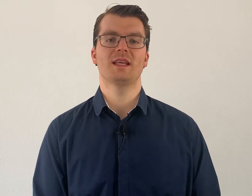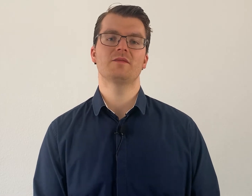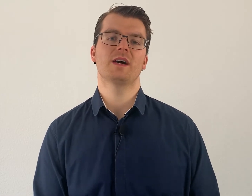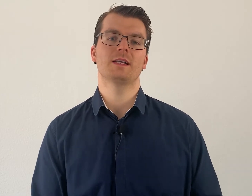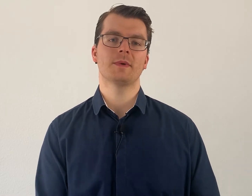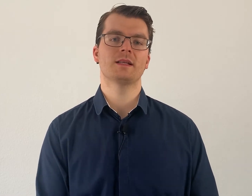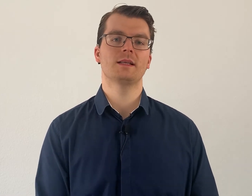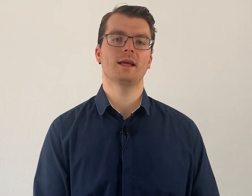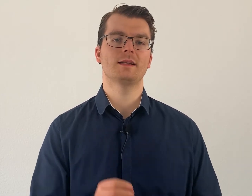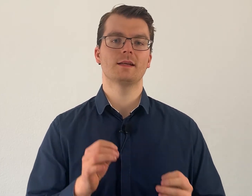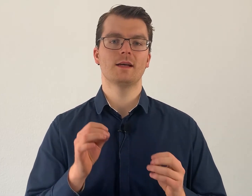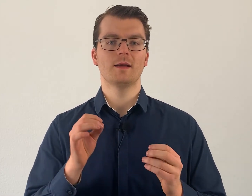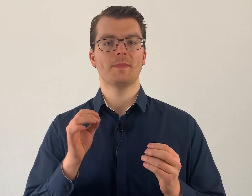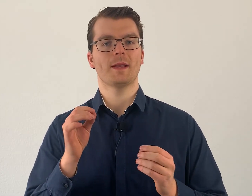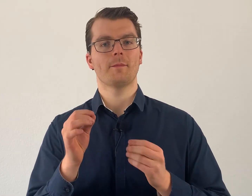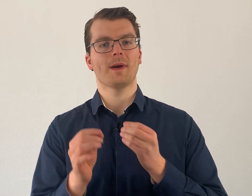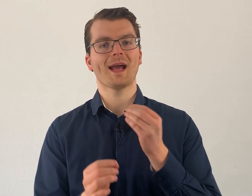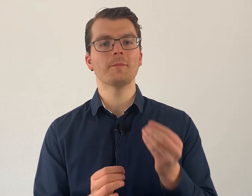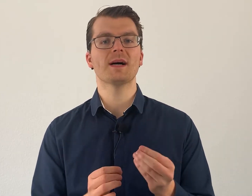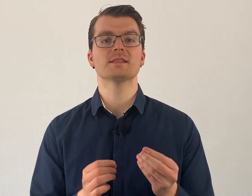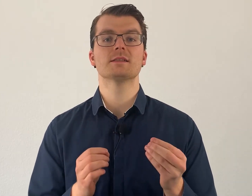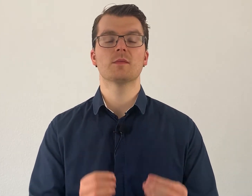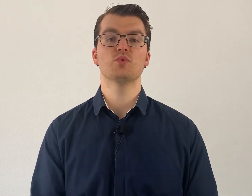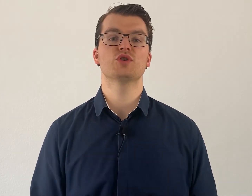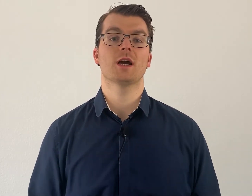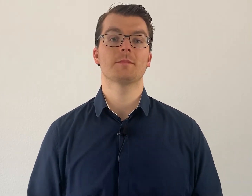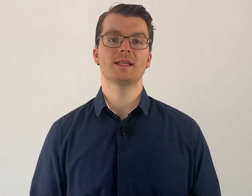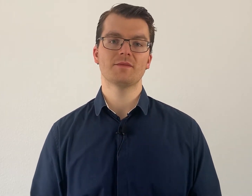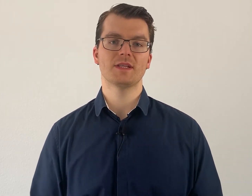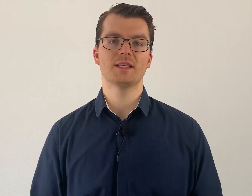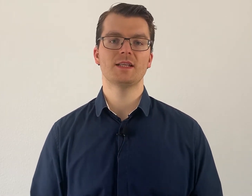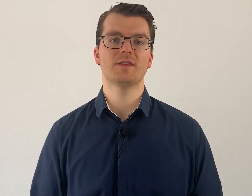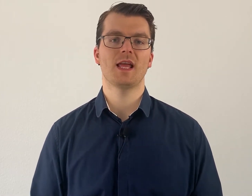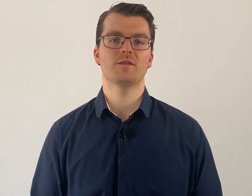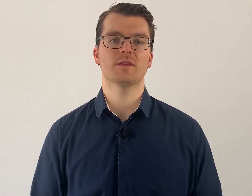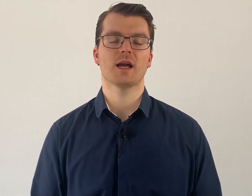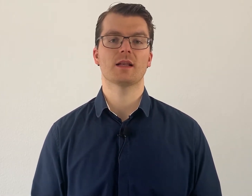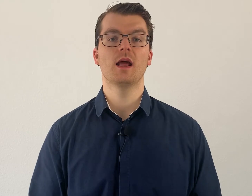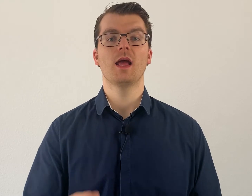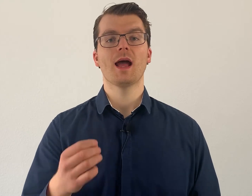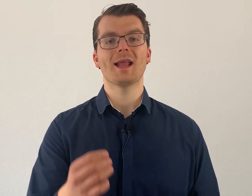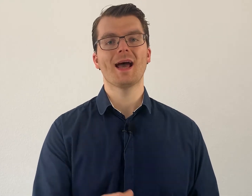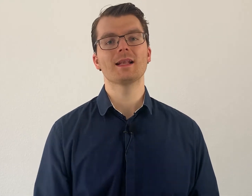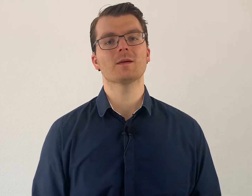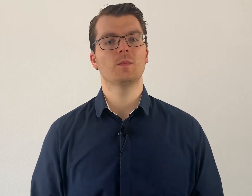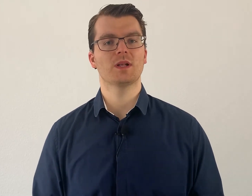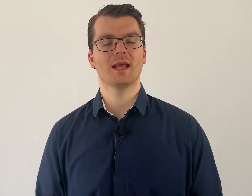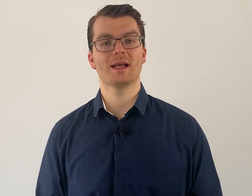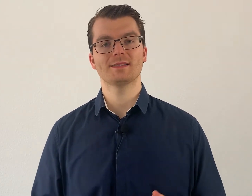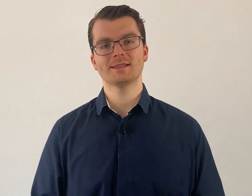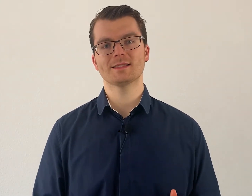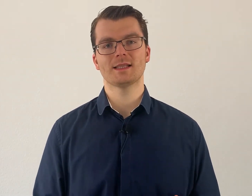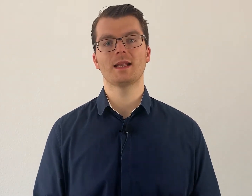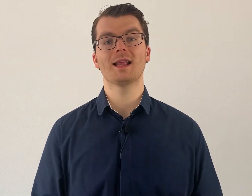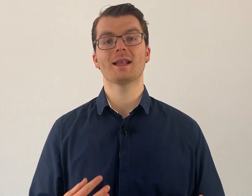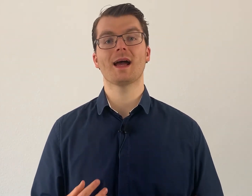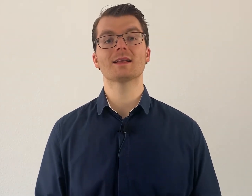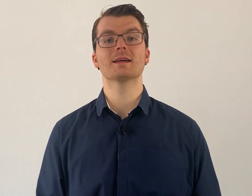jeden Fall jemanden, der dir bei dem Anpassen der Buchstaben definitiv helfen kann. Eine andere Möglichkeit ist tatsächlich eine andere